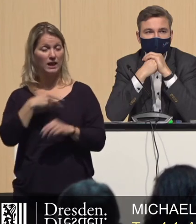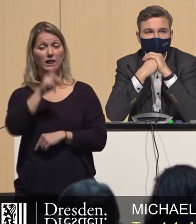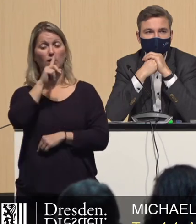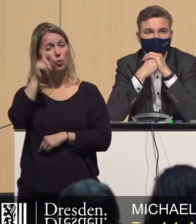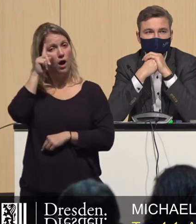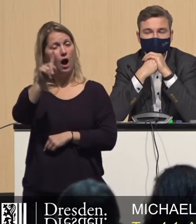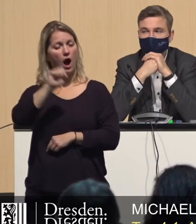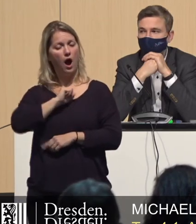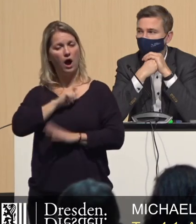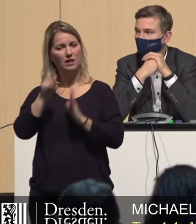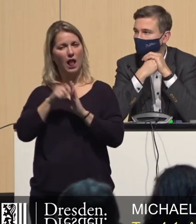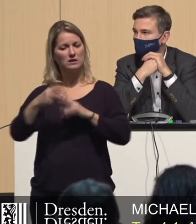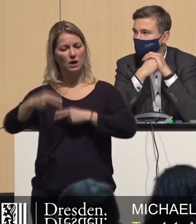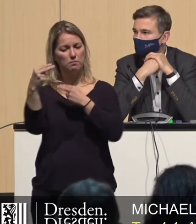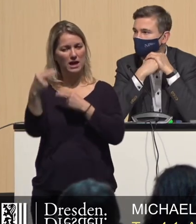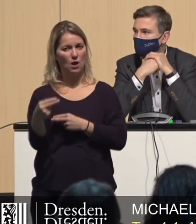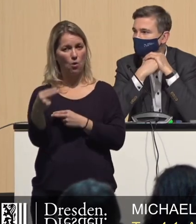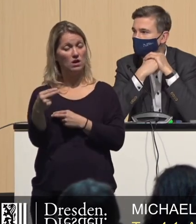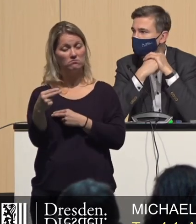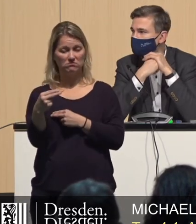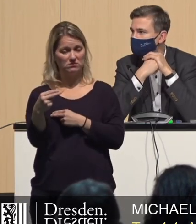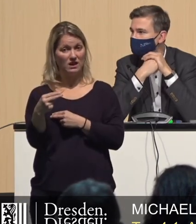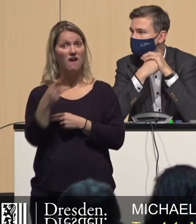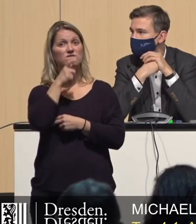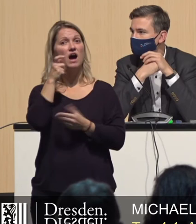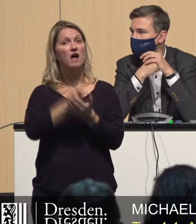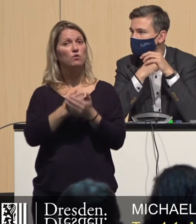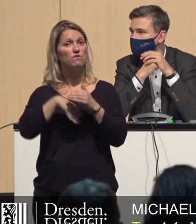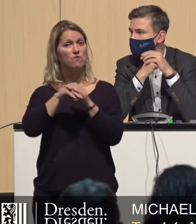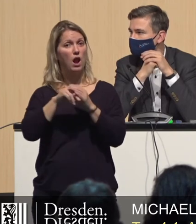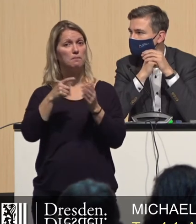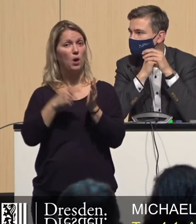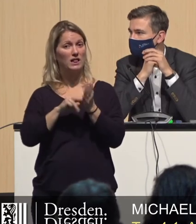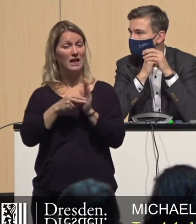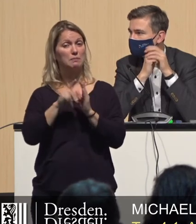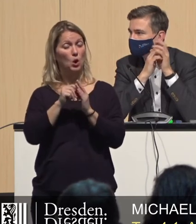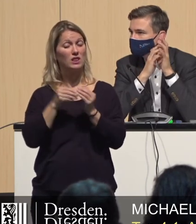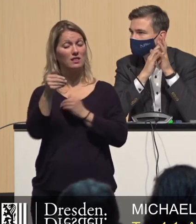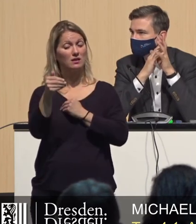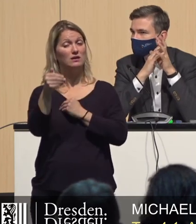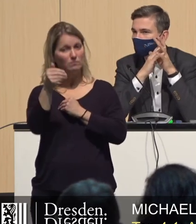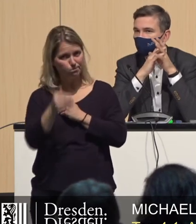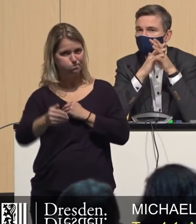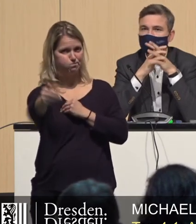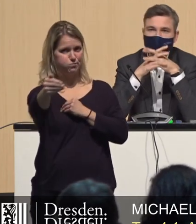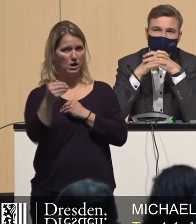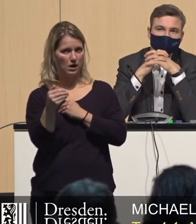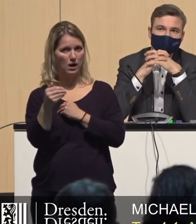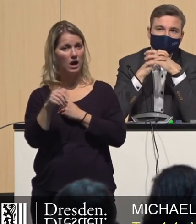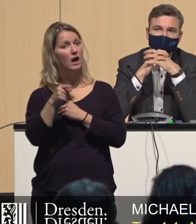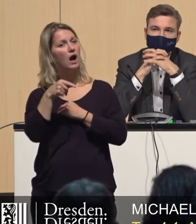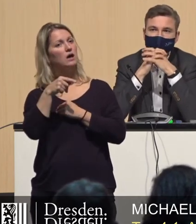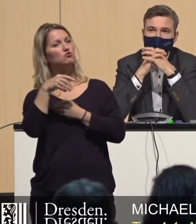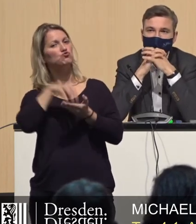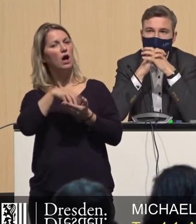Legislaturperiode konzentriert, verantwortliche Politik muss genau auch die Zukunft dieser Stadt im Auge behalten.